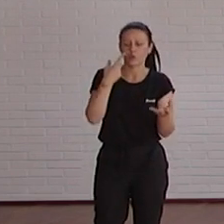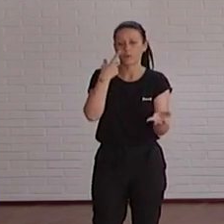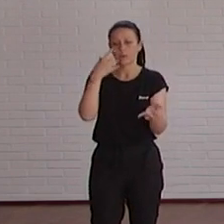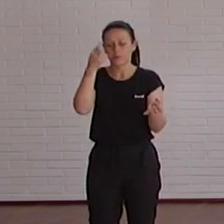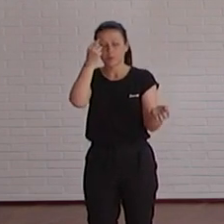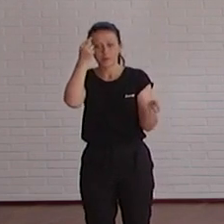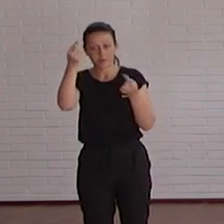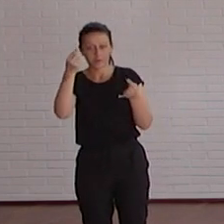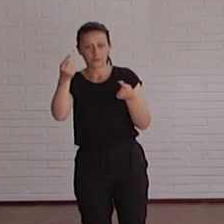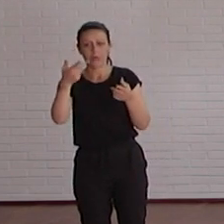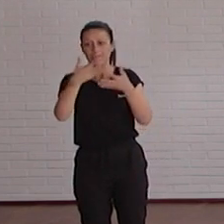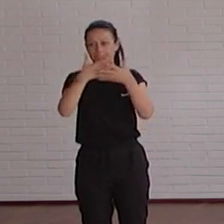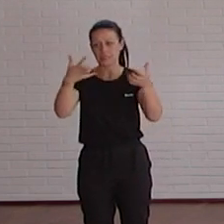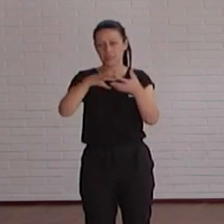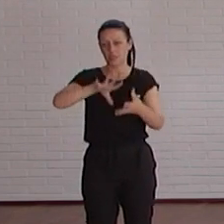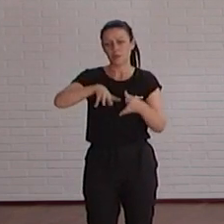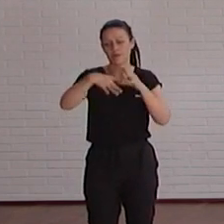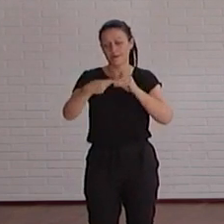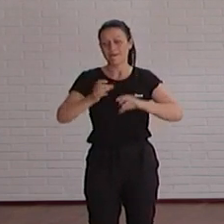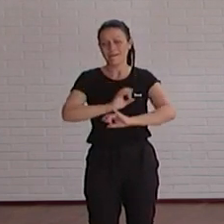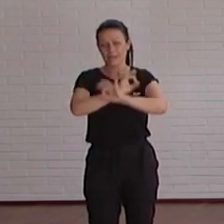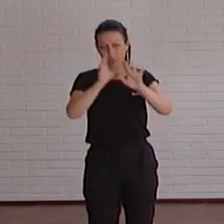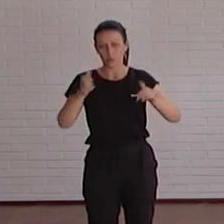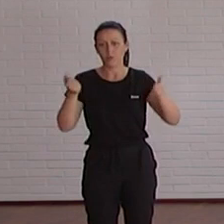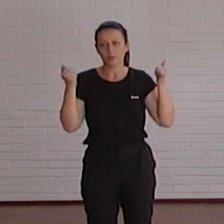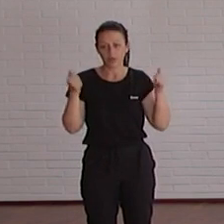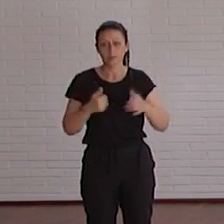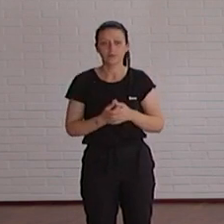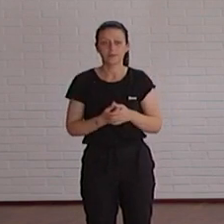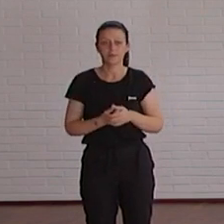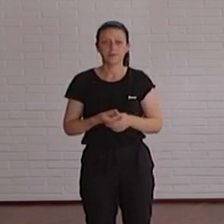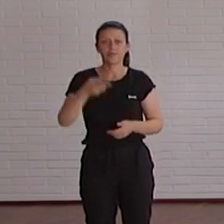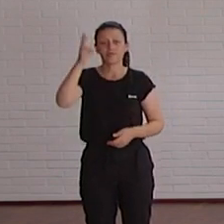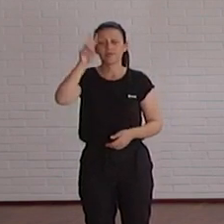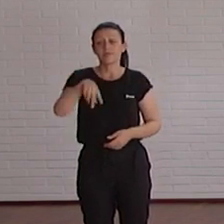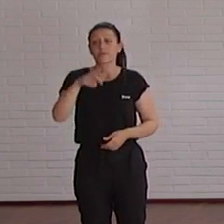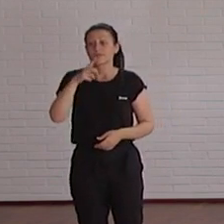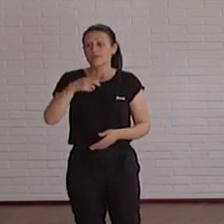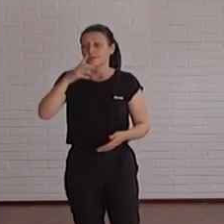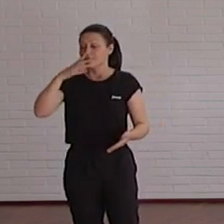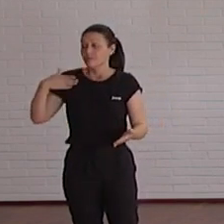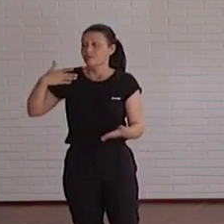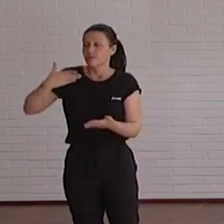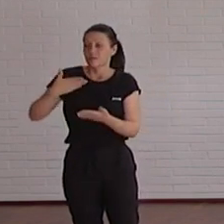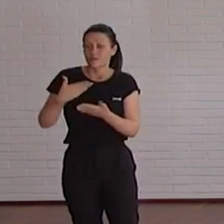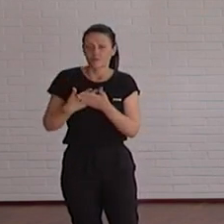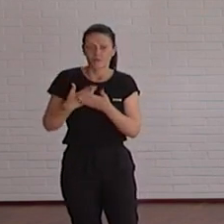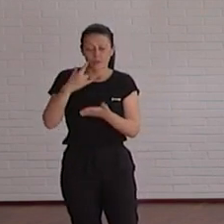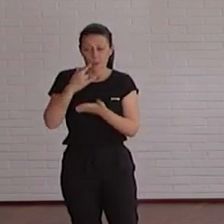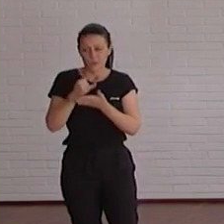herramienta, modificando los mensajes para que fueran lo más claros posibles. También hemos trabajado durante este año en fase de pruebas con